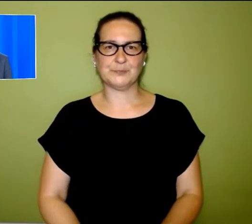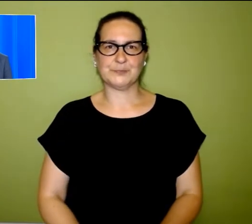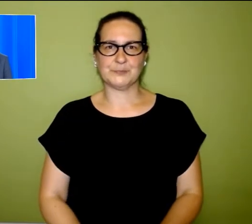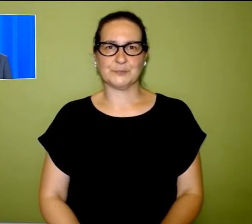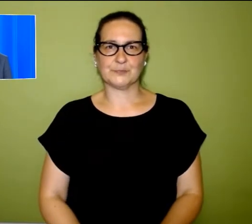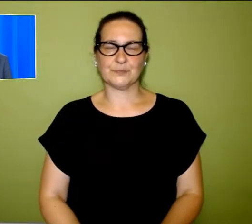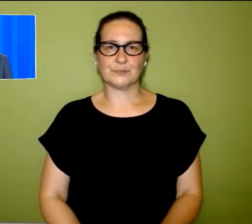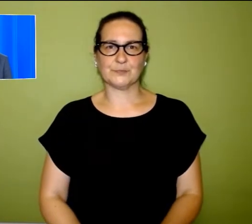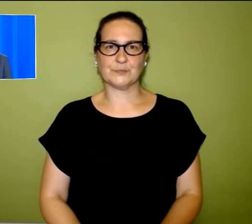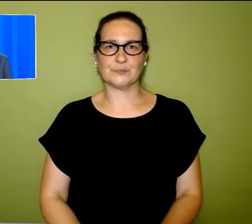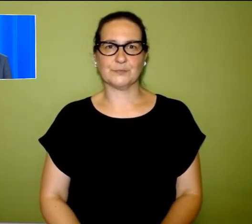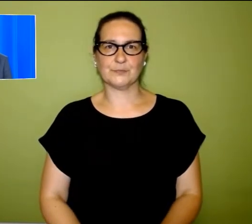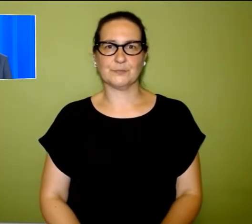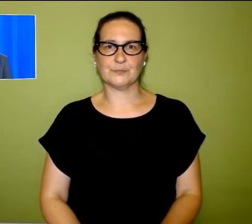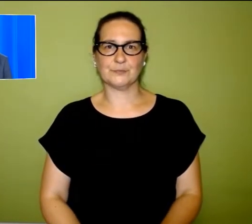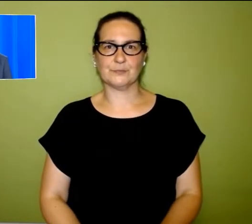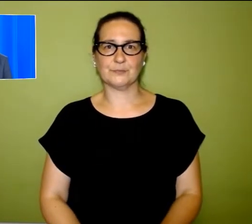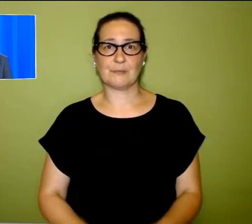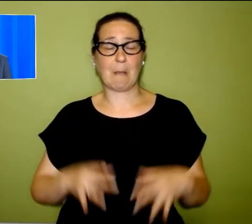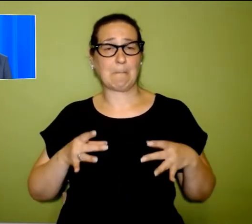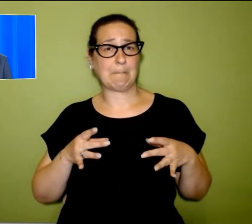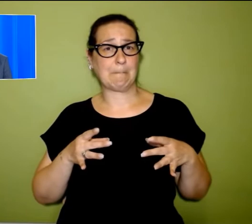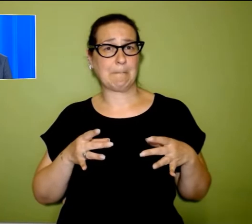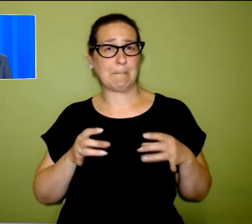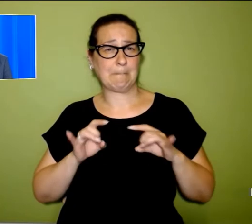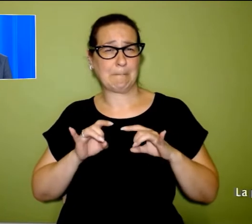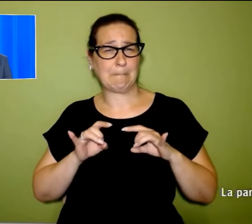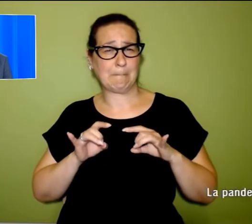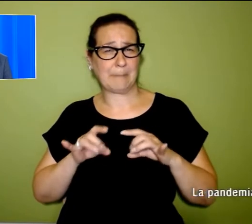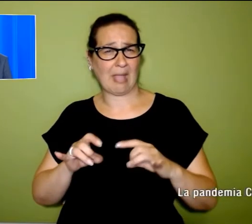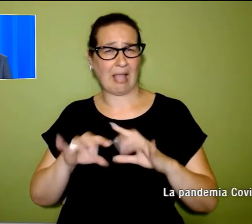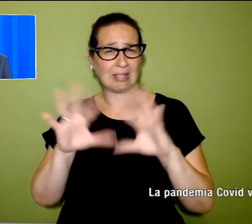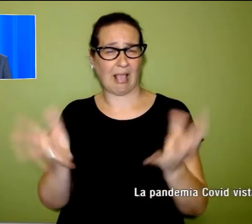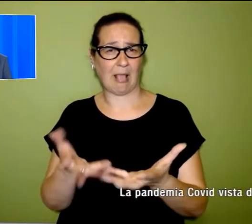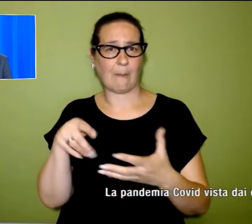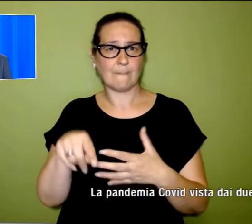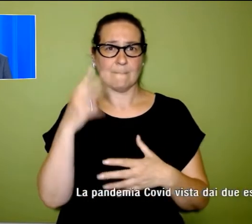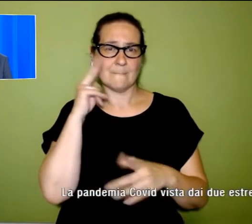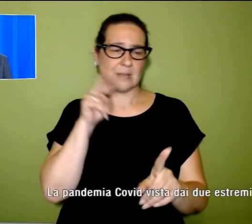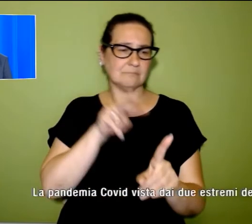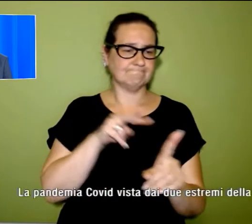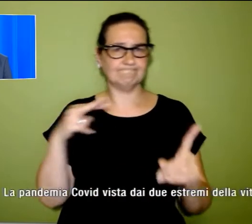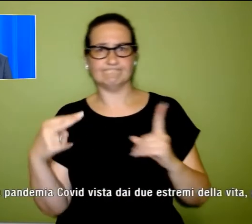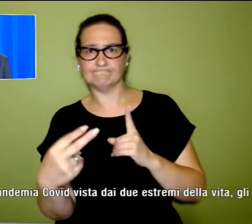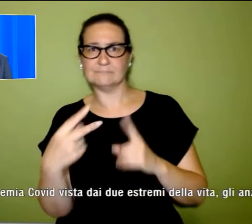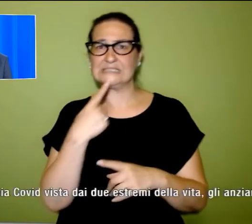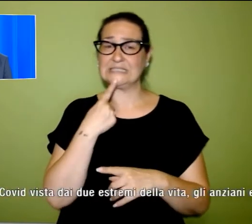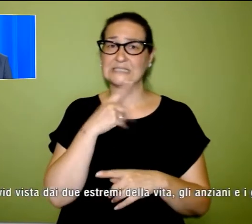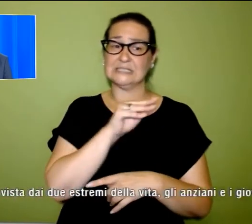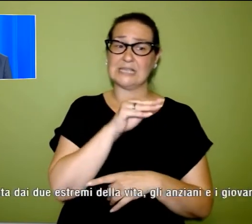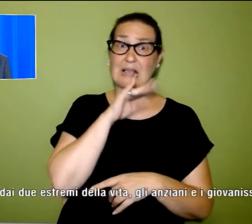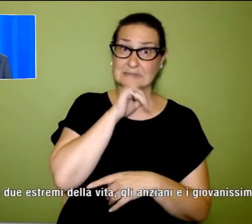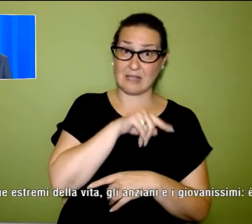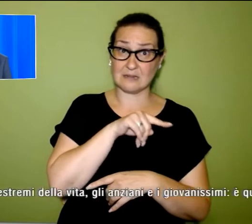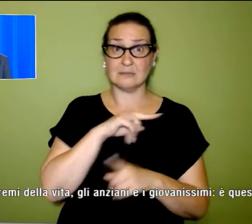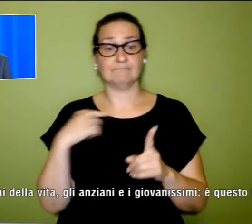La pandemia vista da due estremi della vita gli anziani ed i giovanissimi è